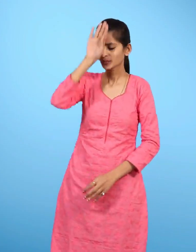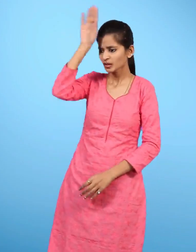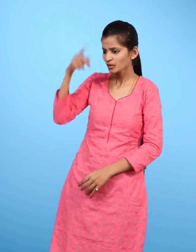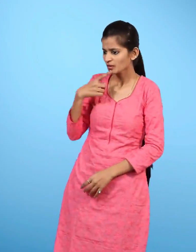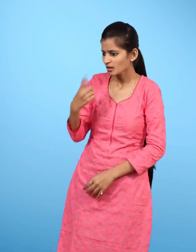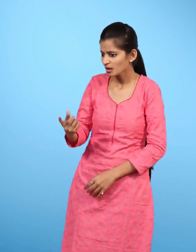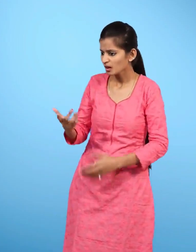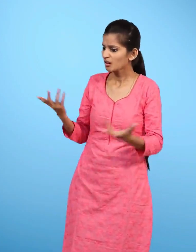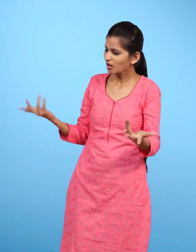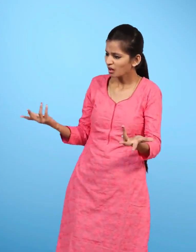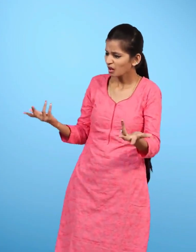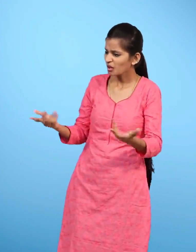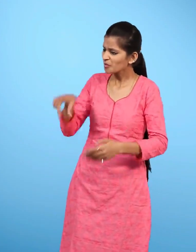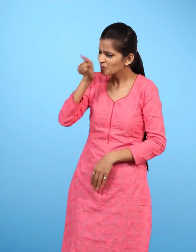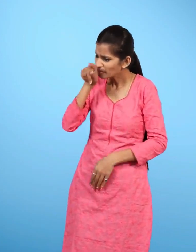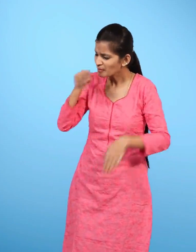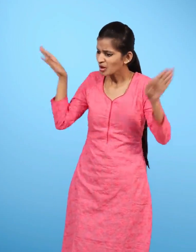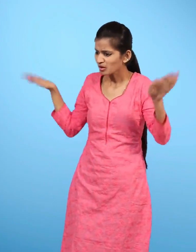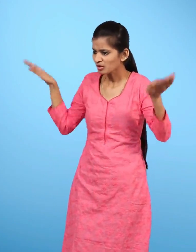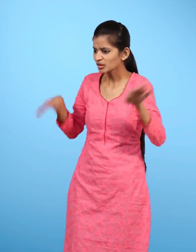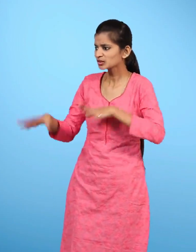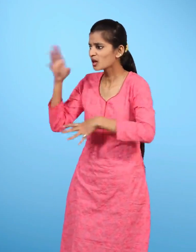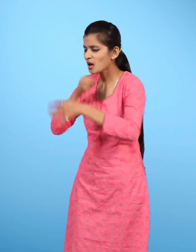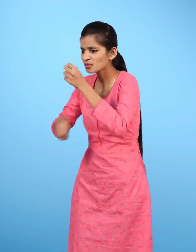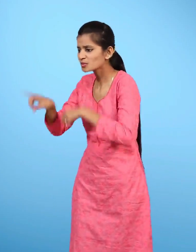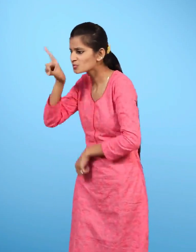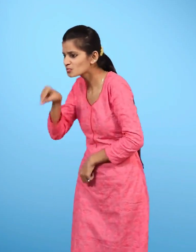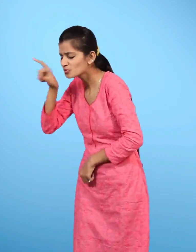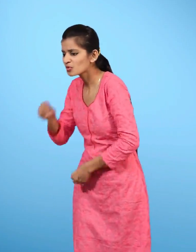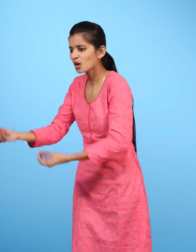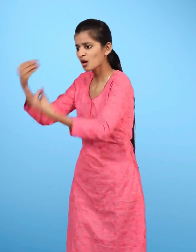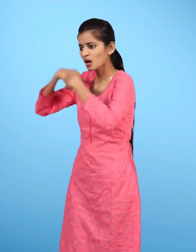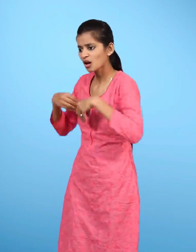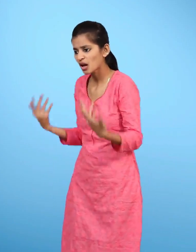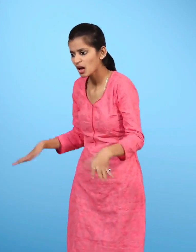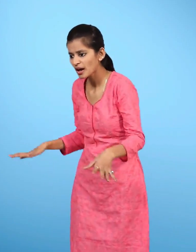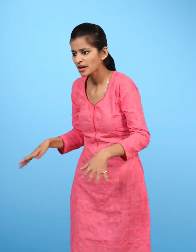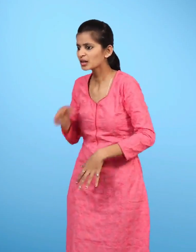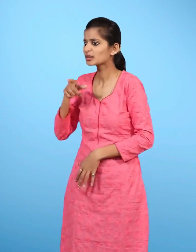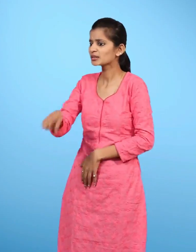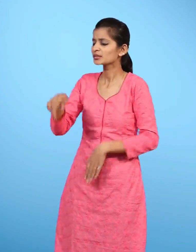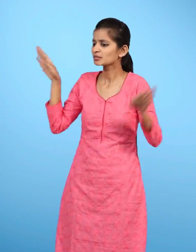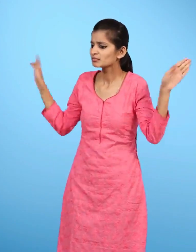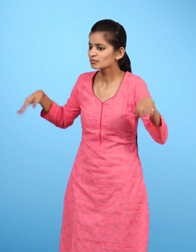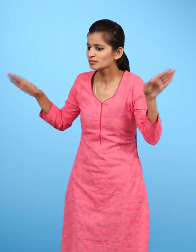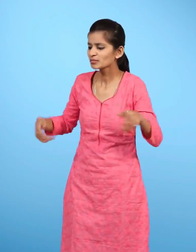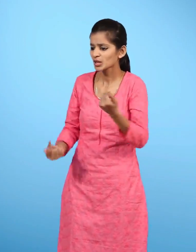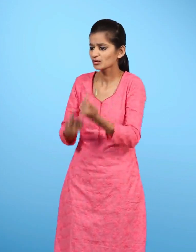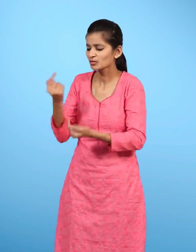रानी कहती है क्या कहा पक्षी आम खा गए तुमने पक्षियों को बाग में आने